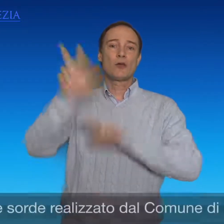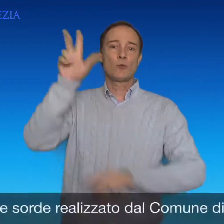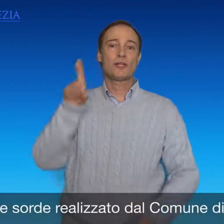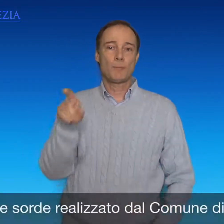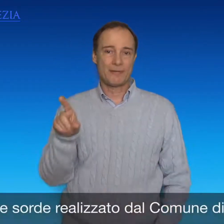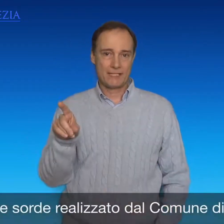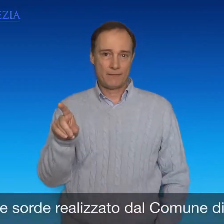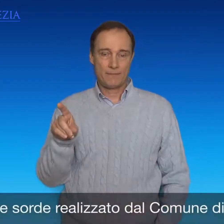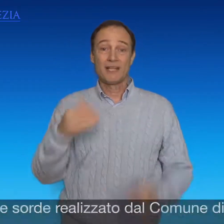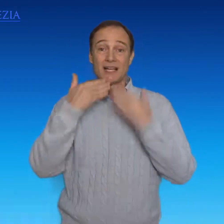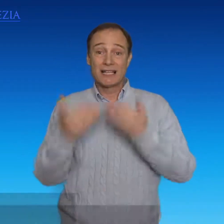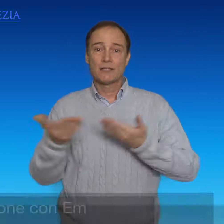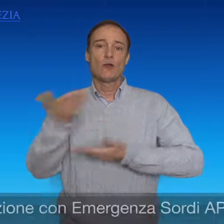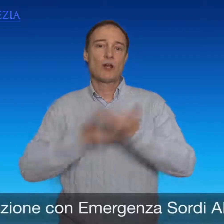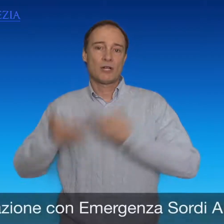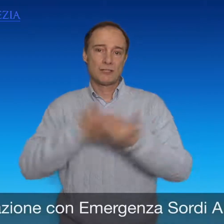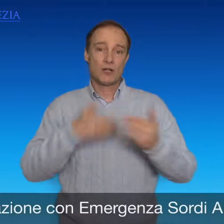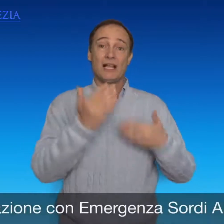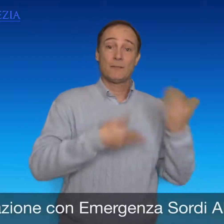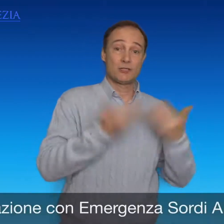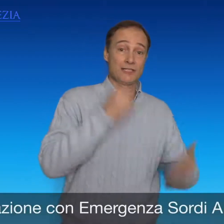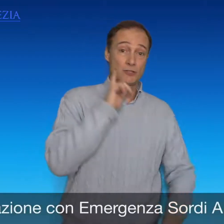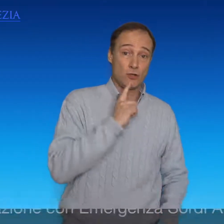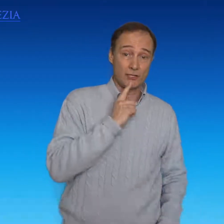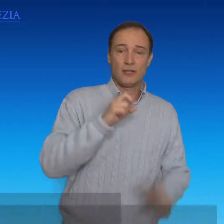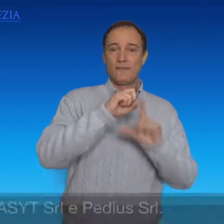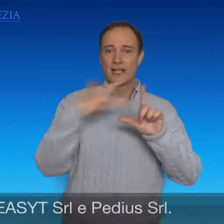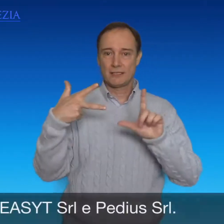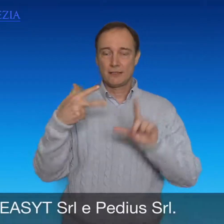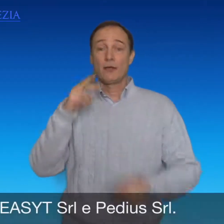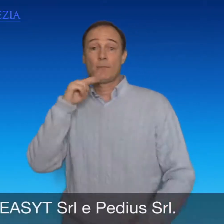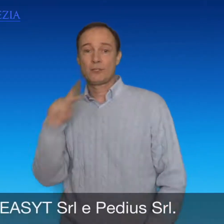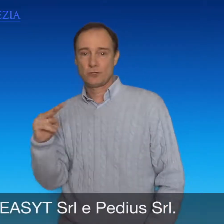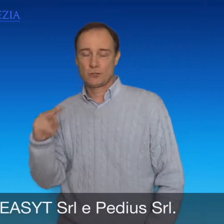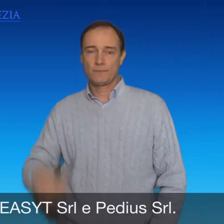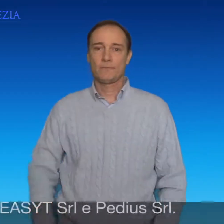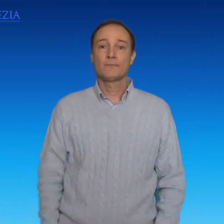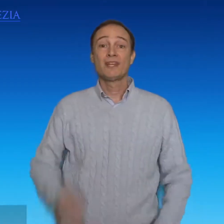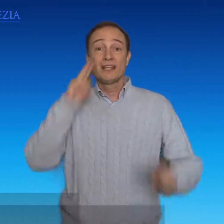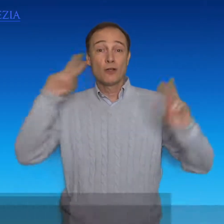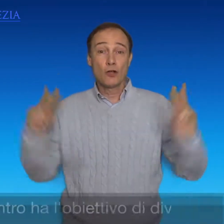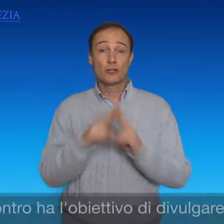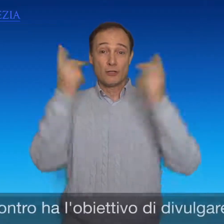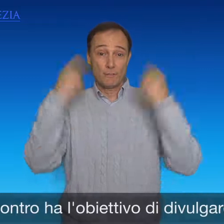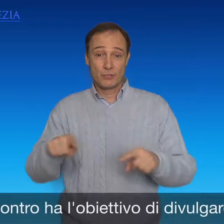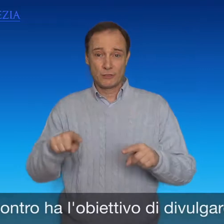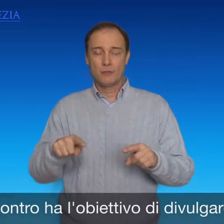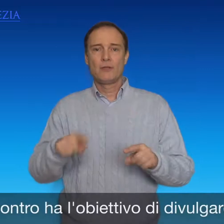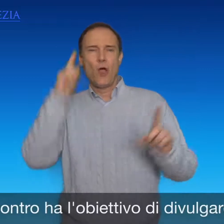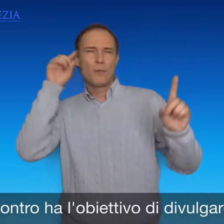SRL e Pedius SRL. Questo incontro all'obiettivo di divulgare